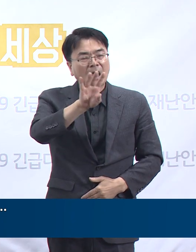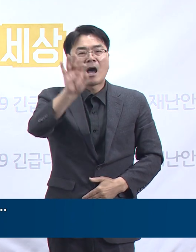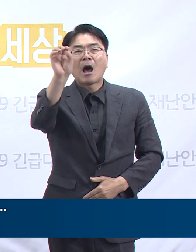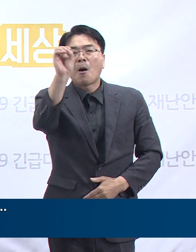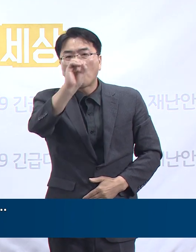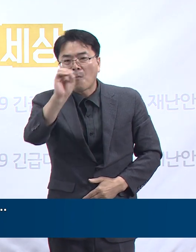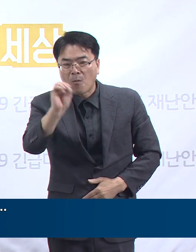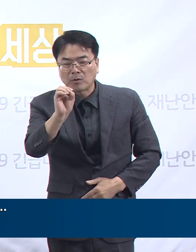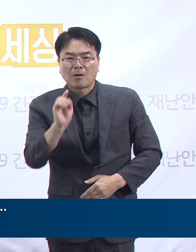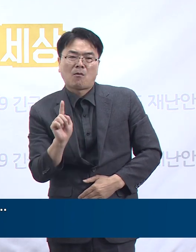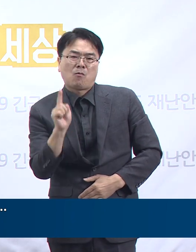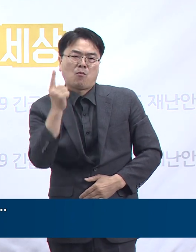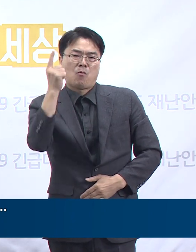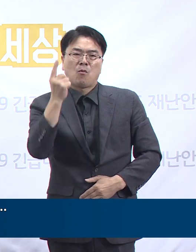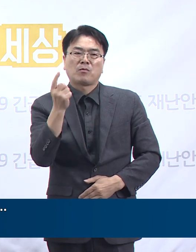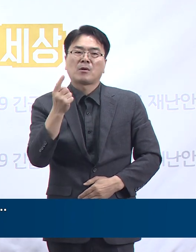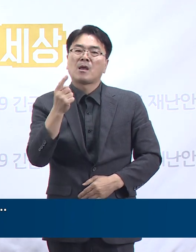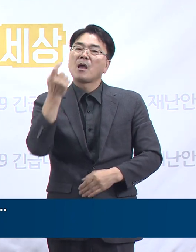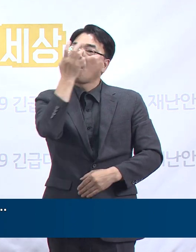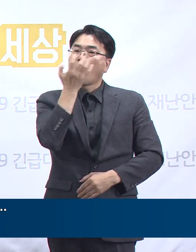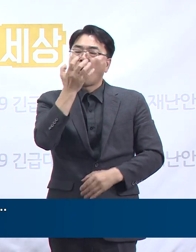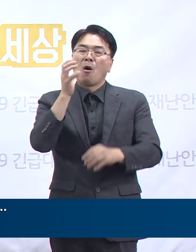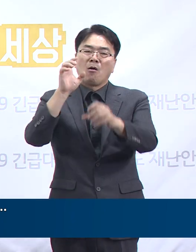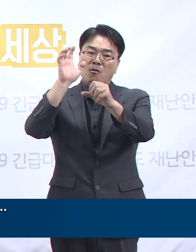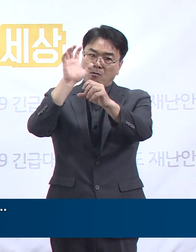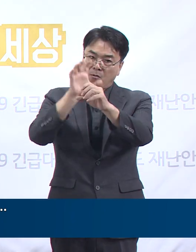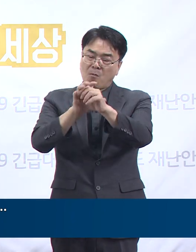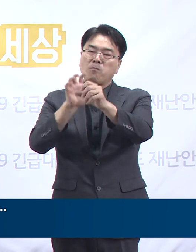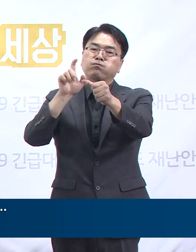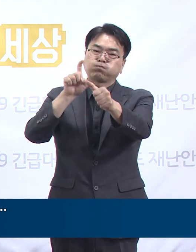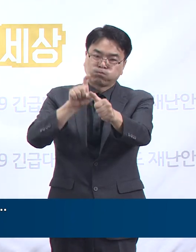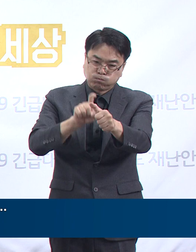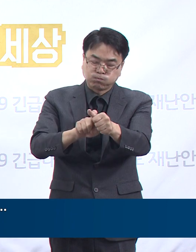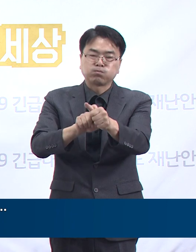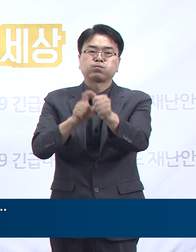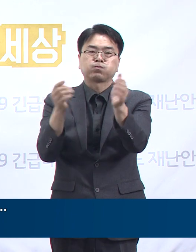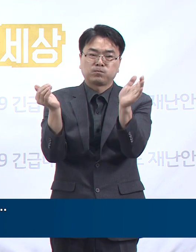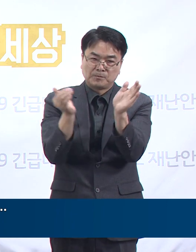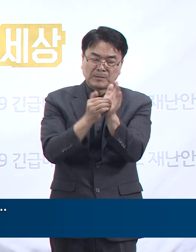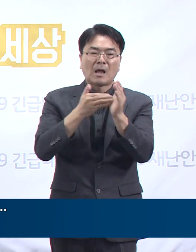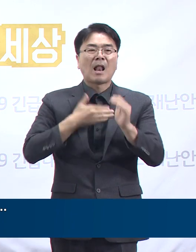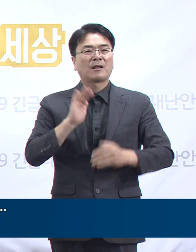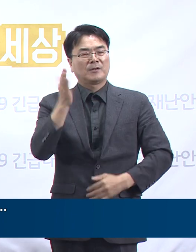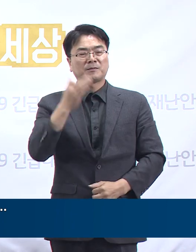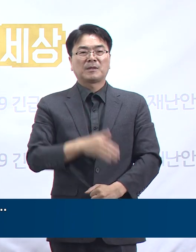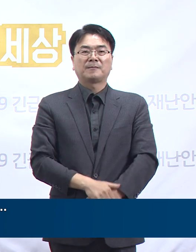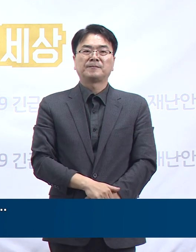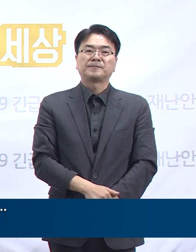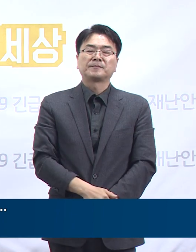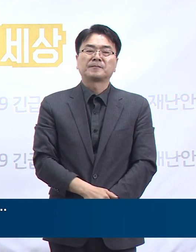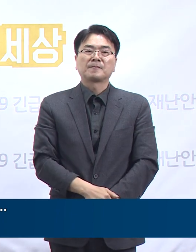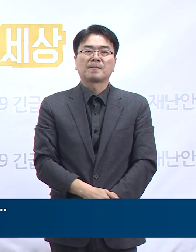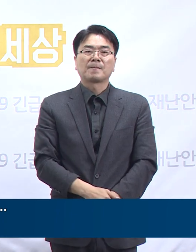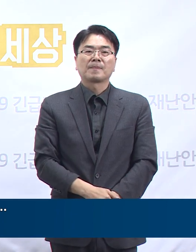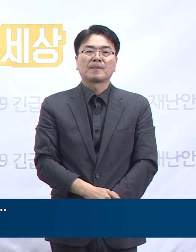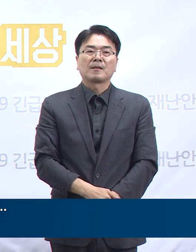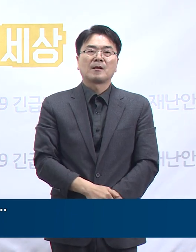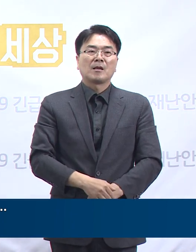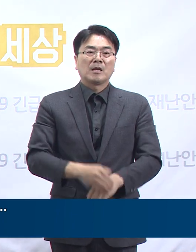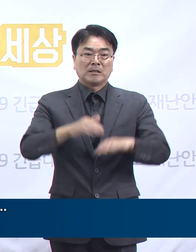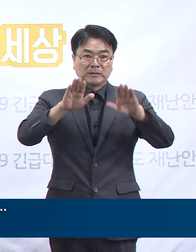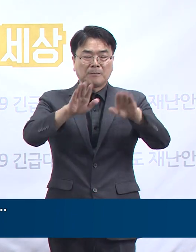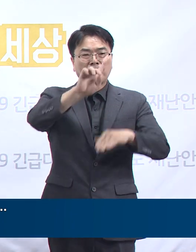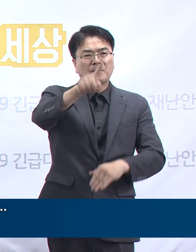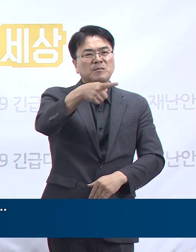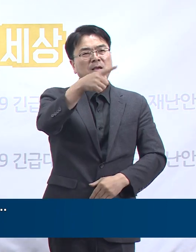양성률을 보이고 있습니다. 현재 50명은 검사 대기 중이고 135명의 명단은 연락